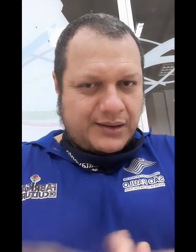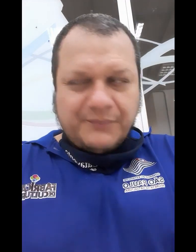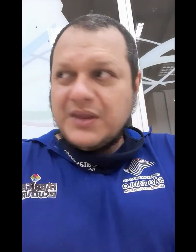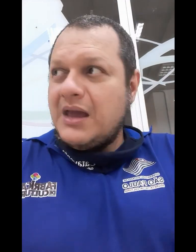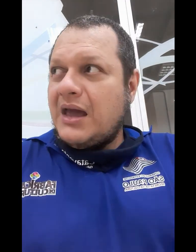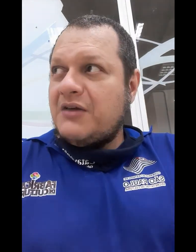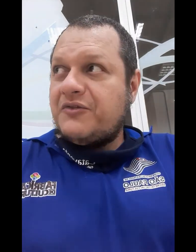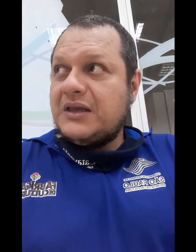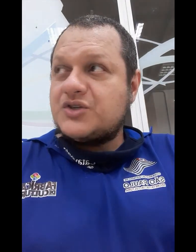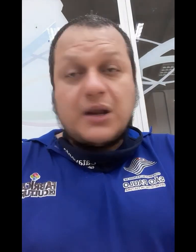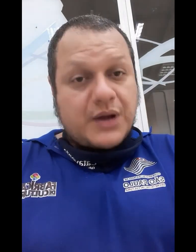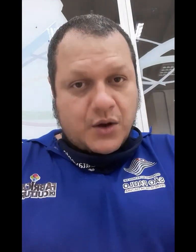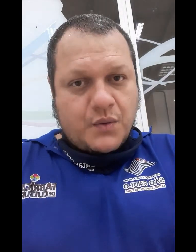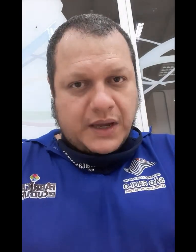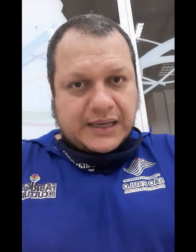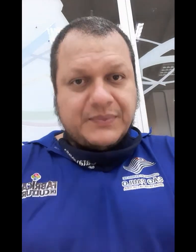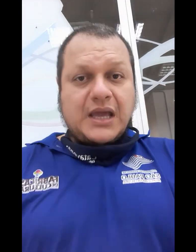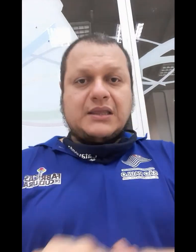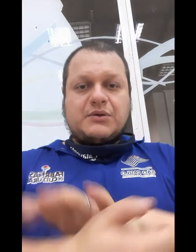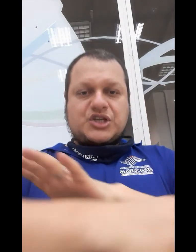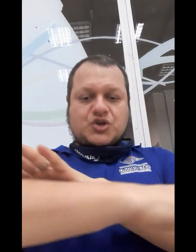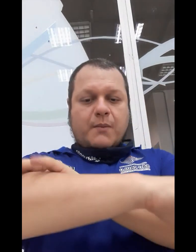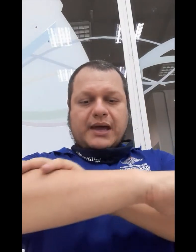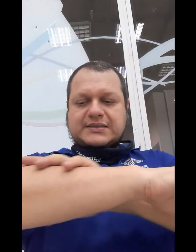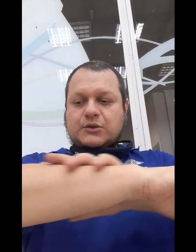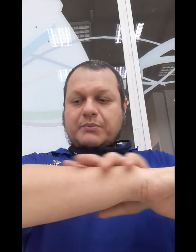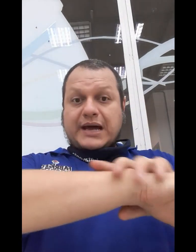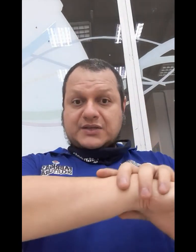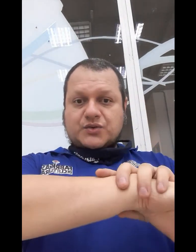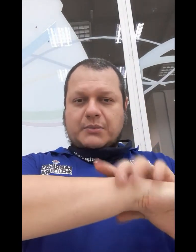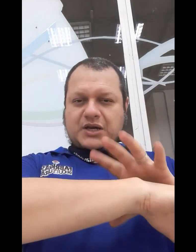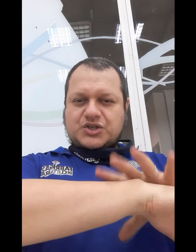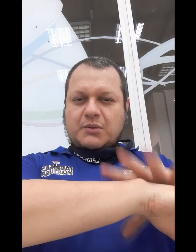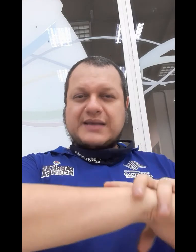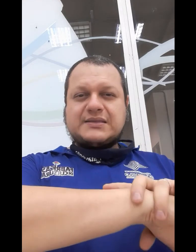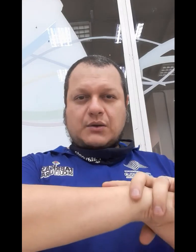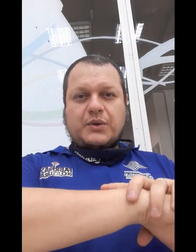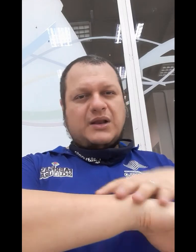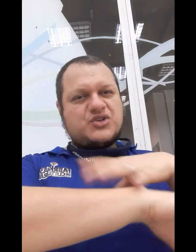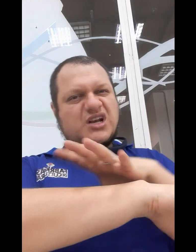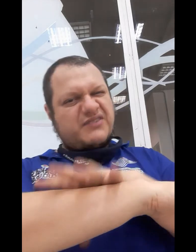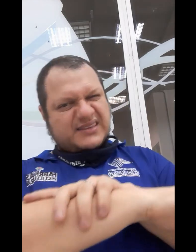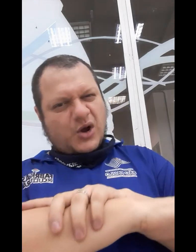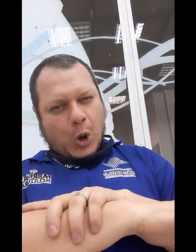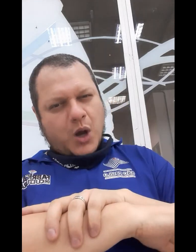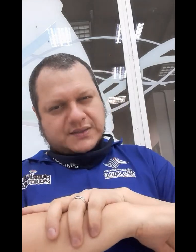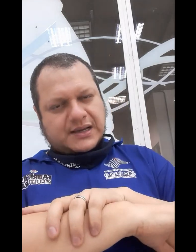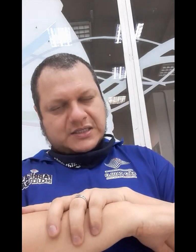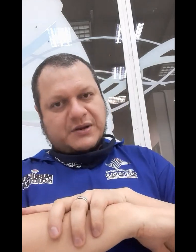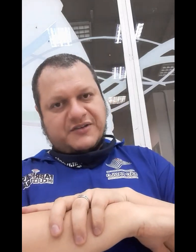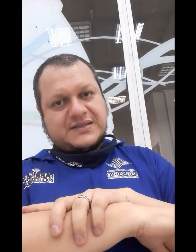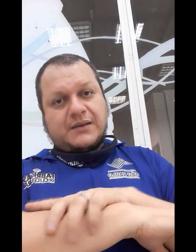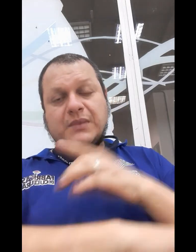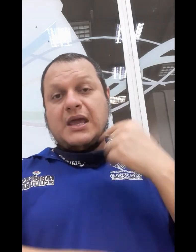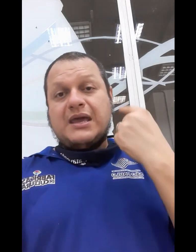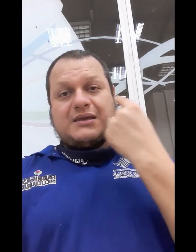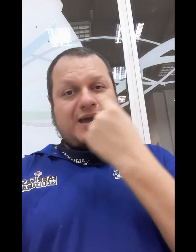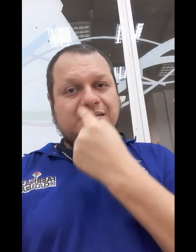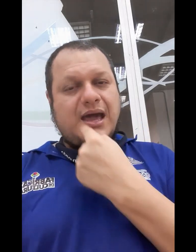né? Enfim, dialogar com ele. Então, a gente começa no braço, que é uma região mais tranquila, onde ele não vai ter cócegas para fazer. E a ideia